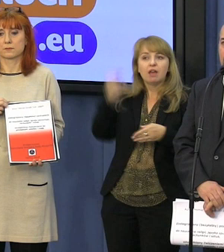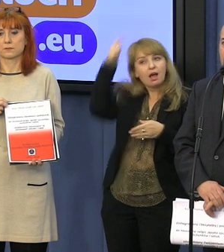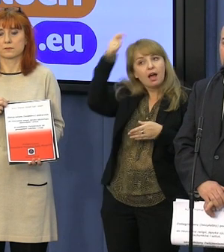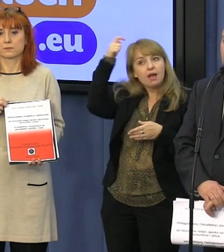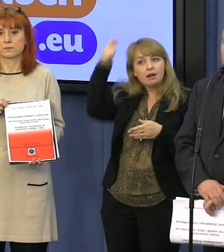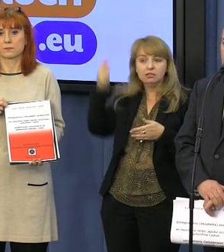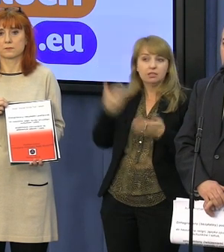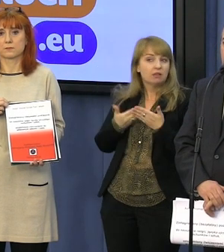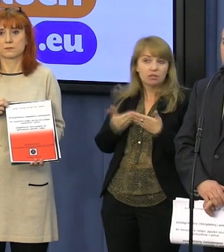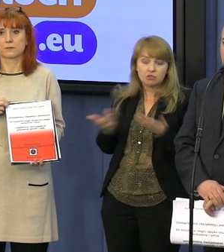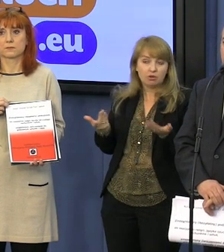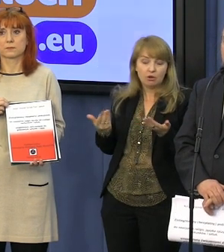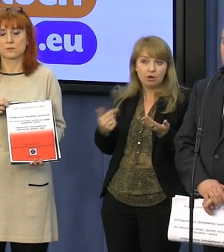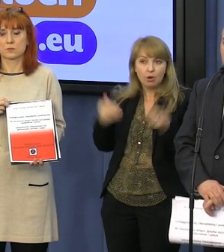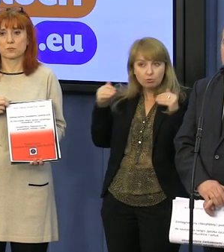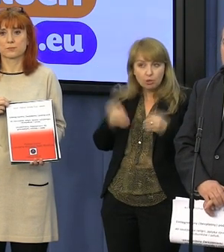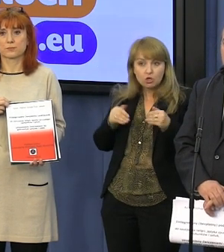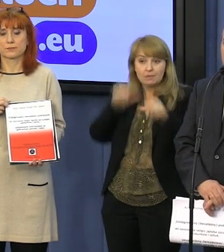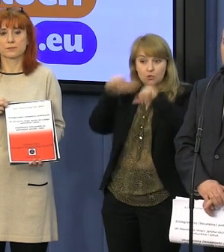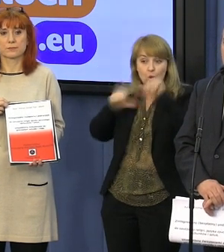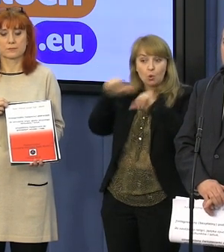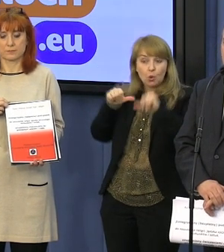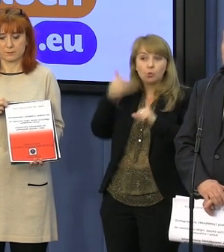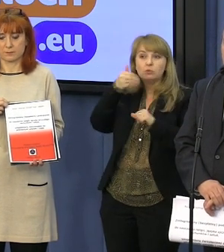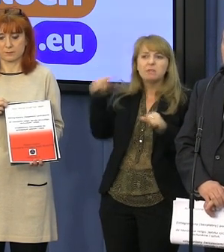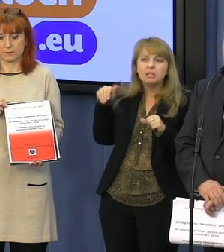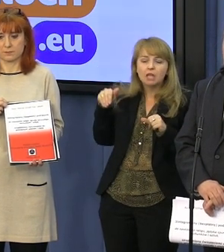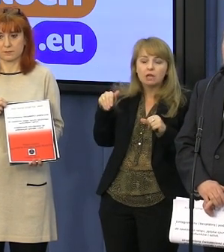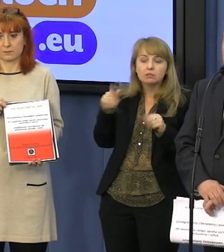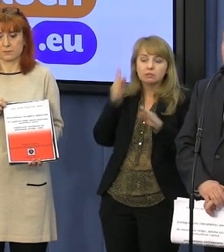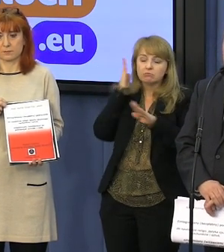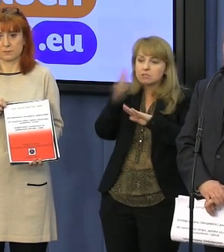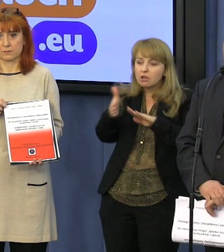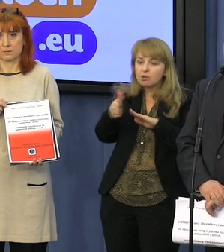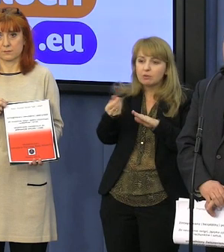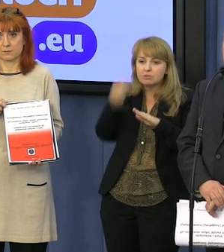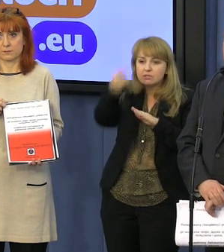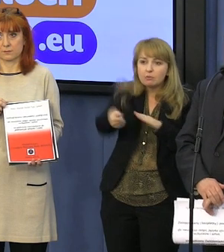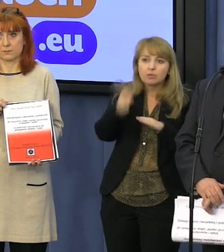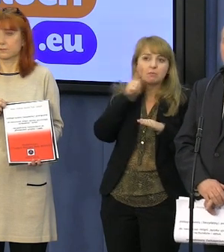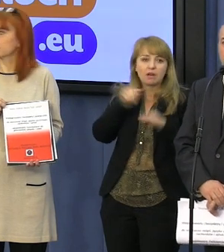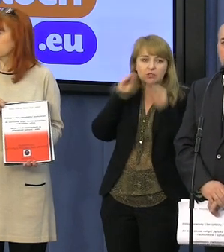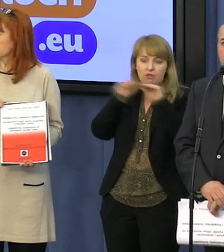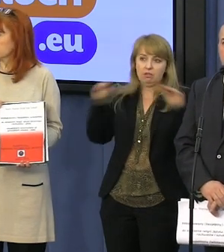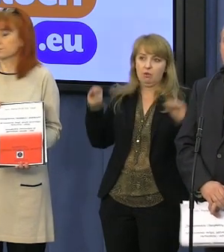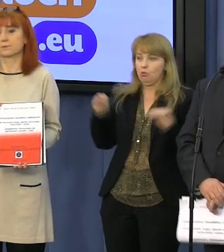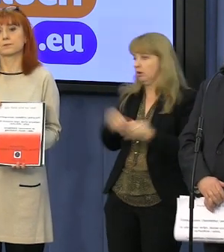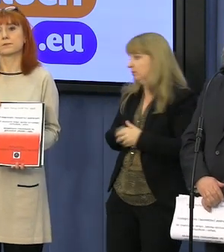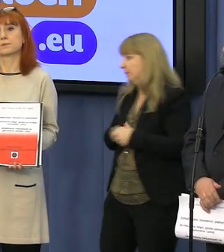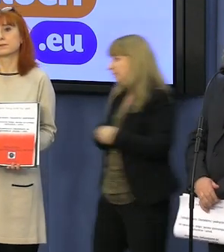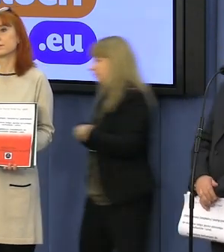na katechezę. Możemy to, co roku ten miliard jest wydawany. Skierujmy to na prawdziwą edukację. Dziękuję.